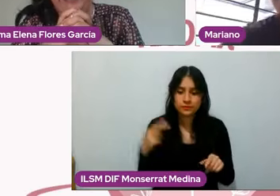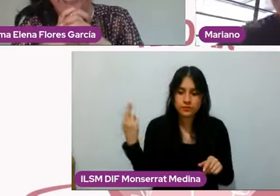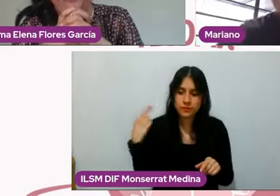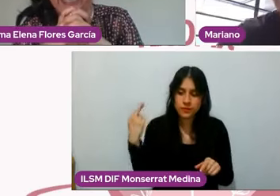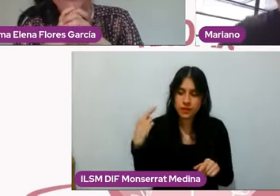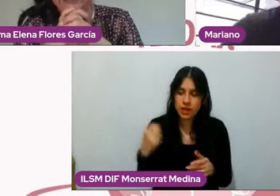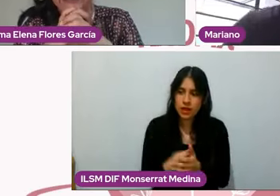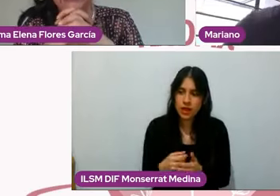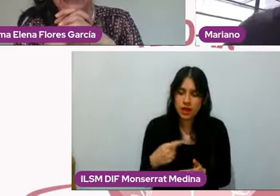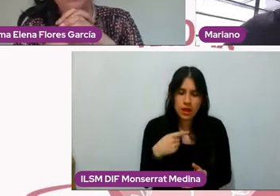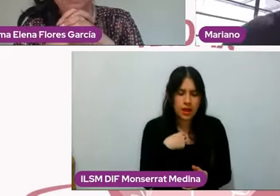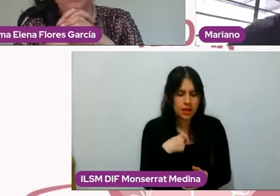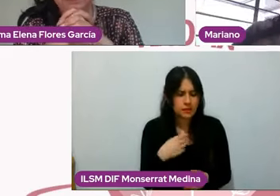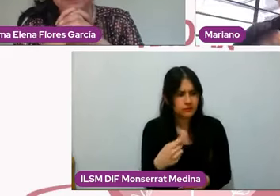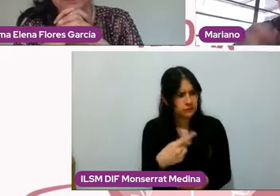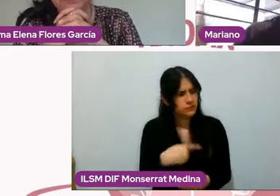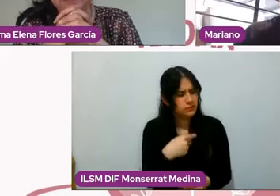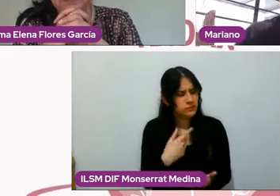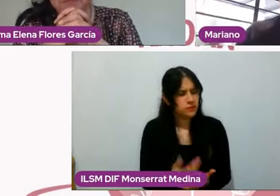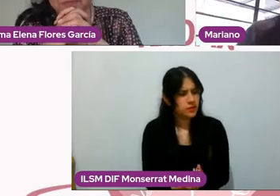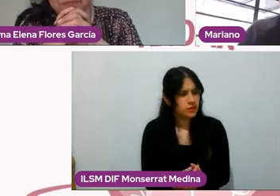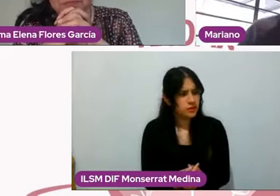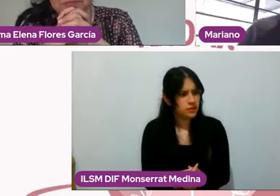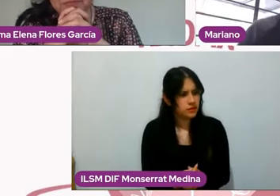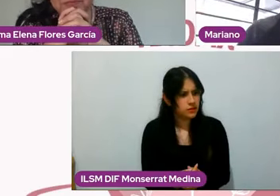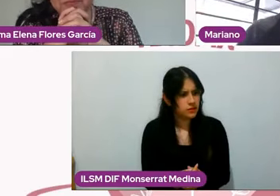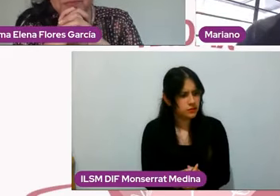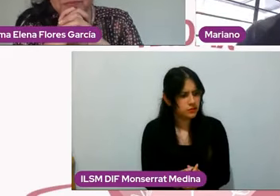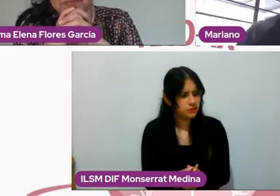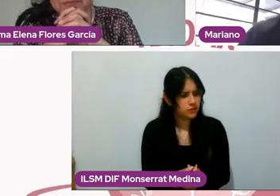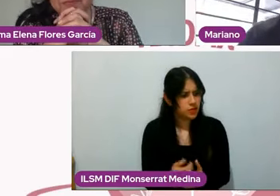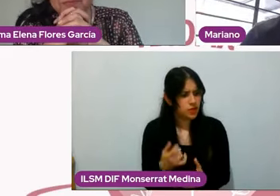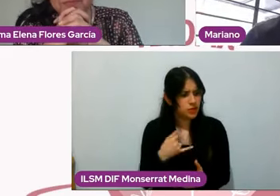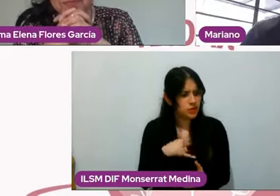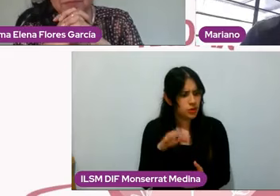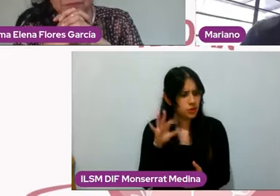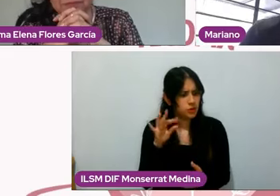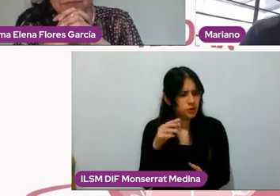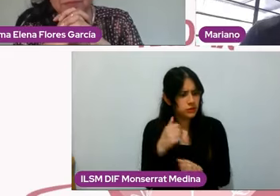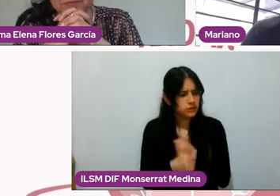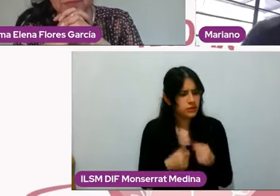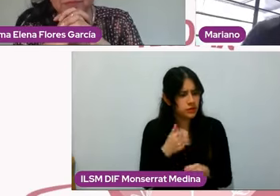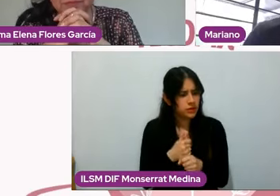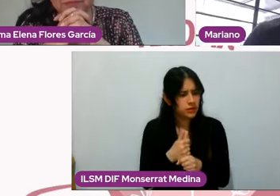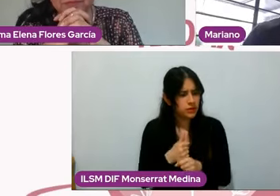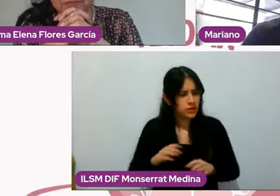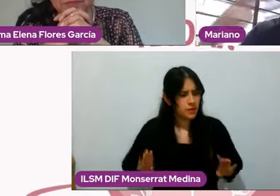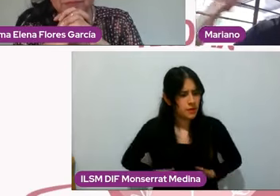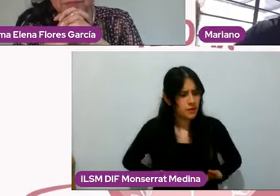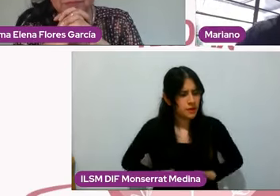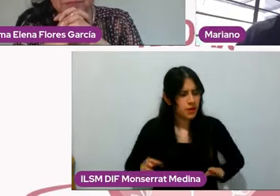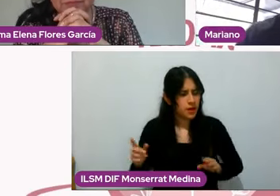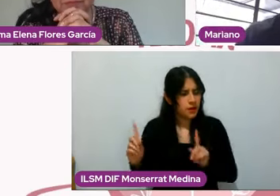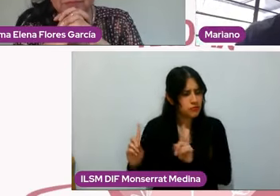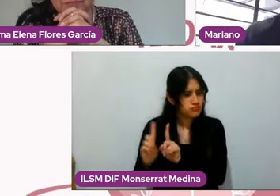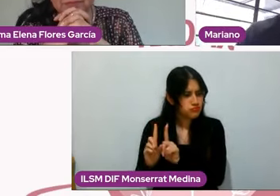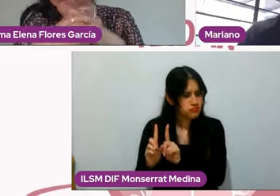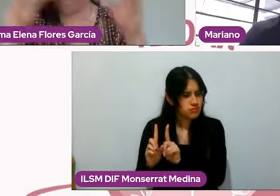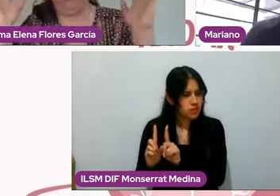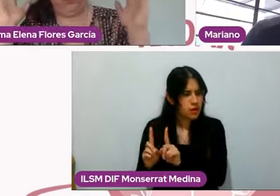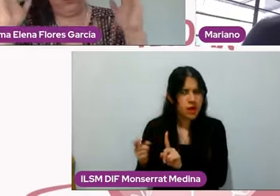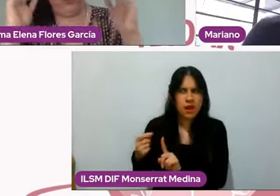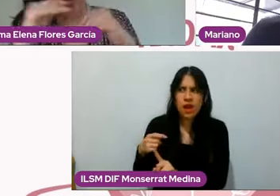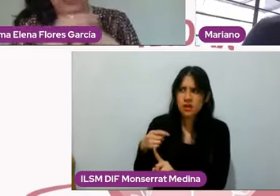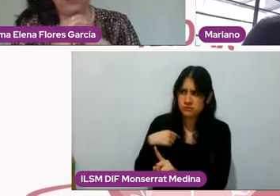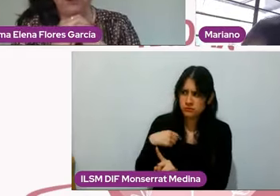había una pregunta que decía llevo 40 años con mi pareja, ¿es válido pensar en separarme?